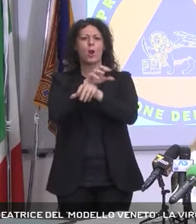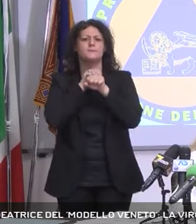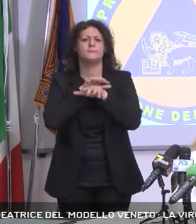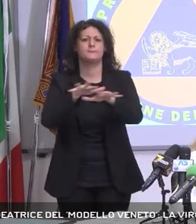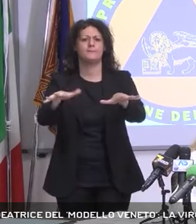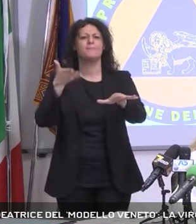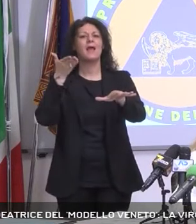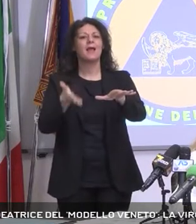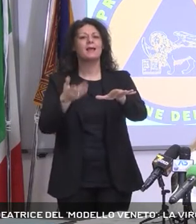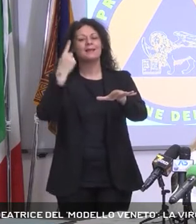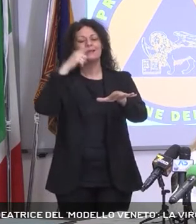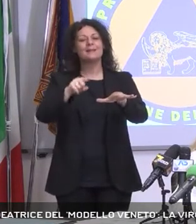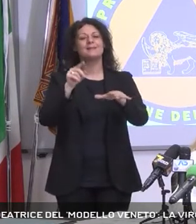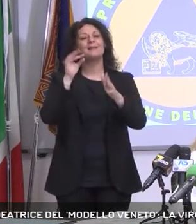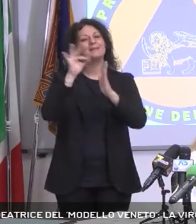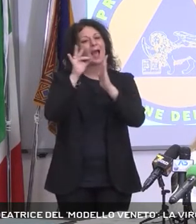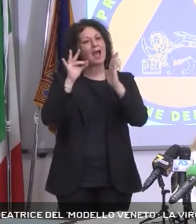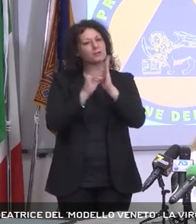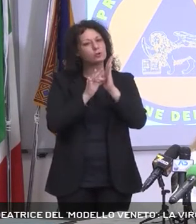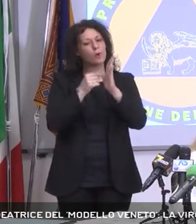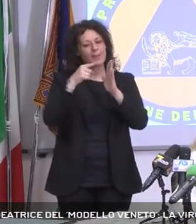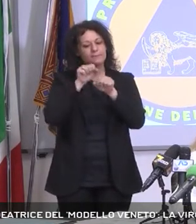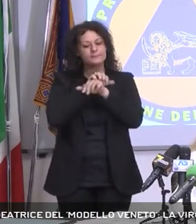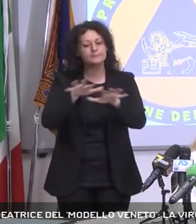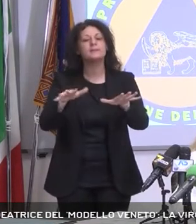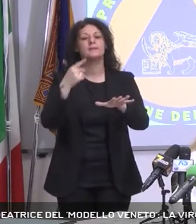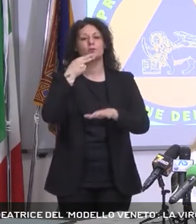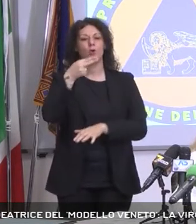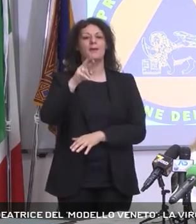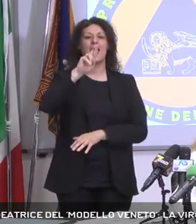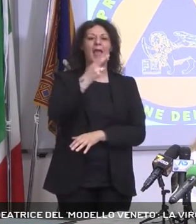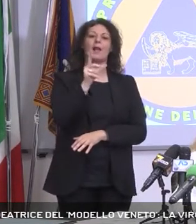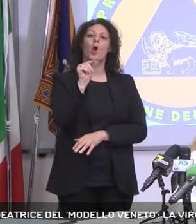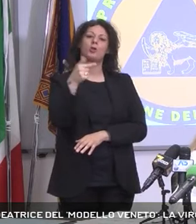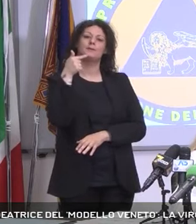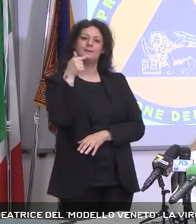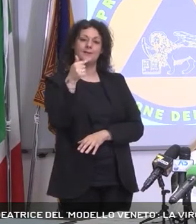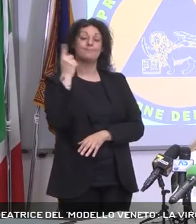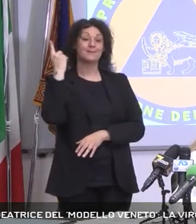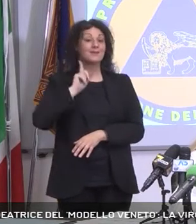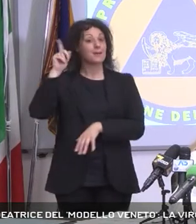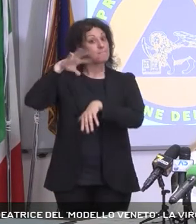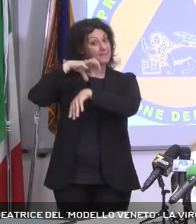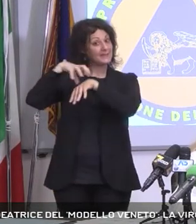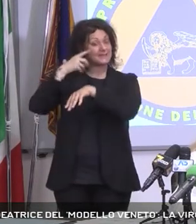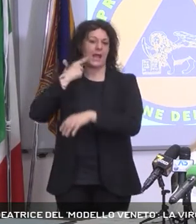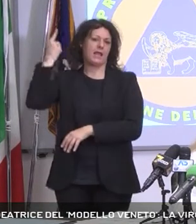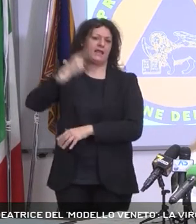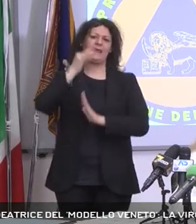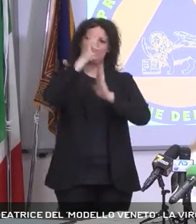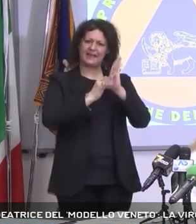di contagiosità si chiama R con T. Secondo le indicazioni del Ministero e le indicazioni, naturalmente,